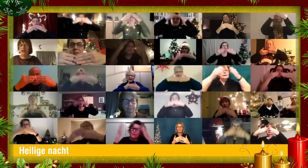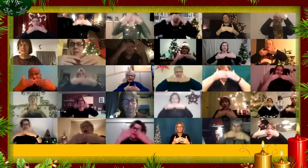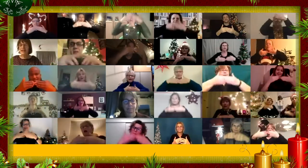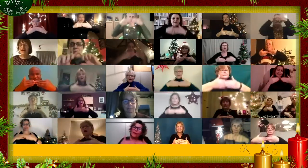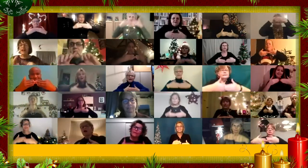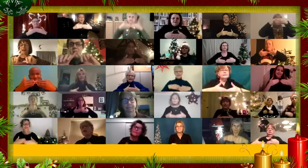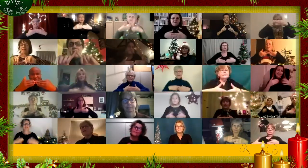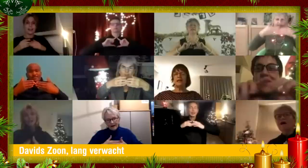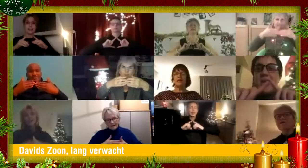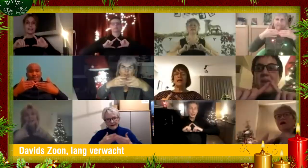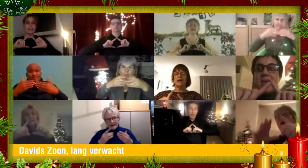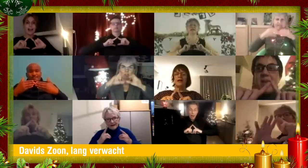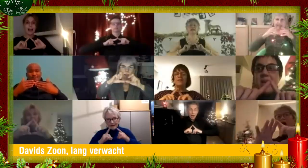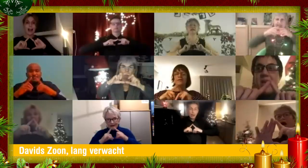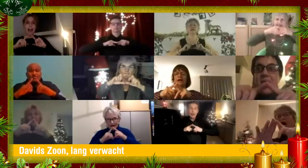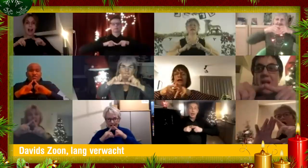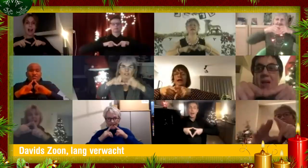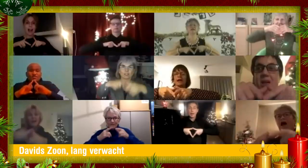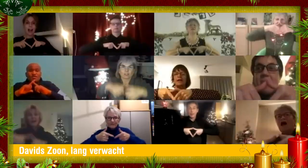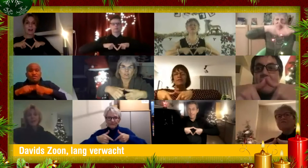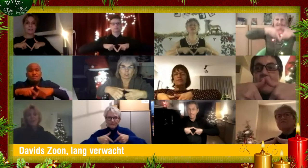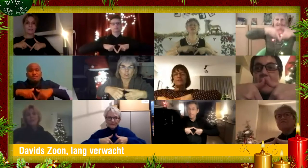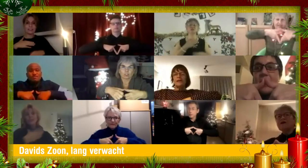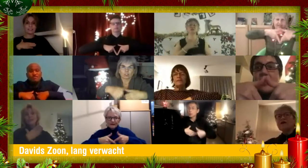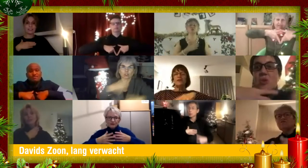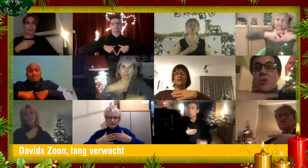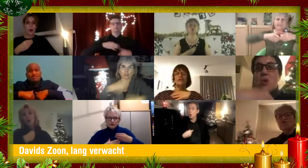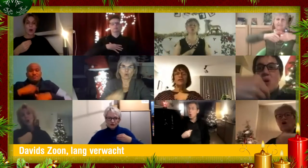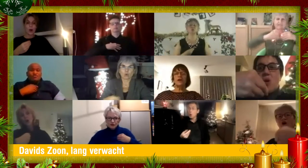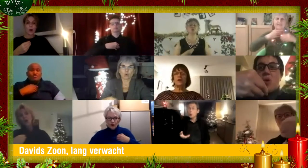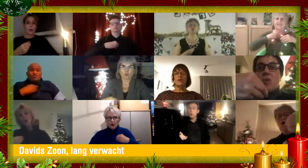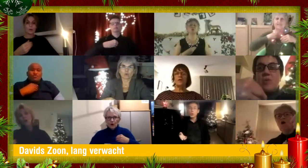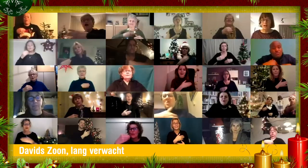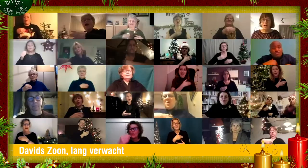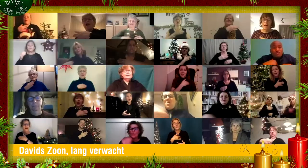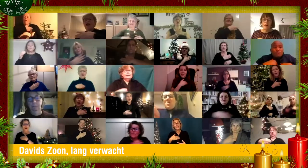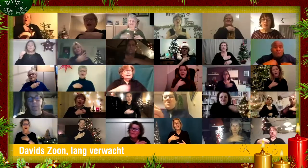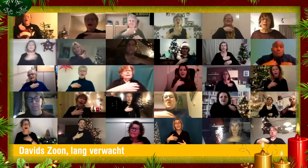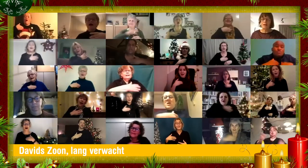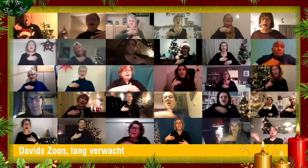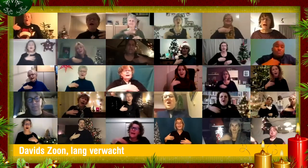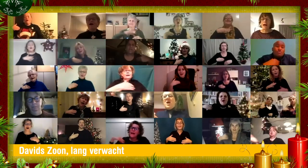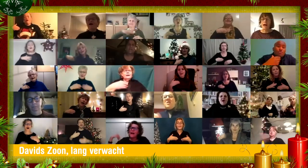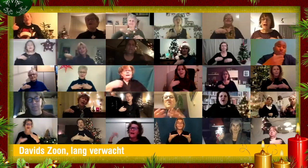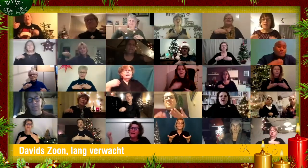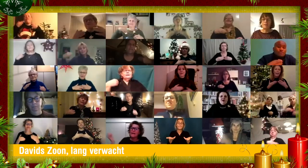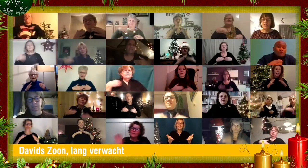David zo lang verwacht.